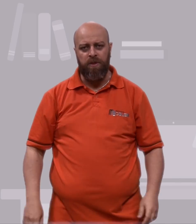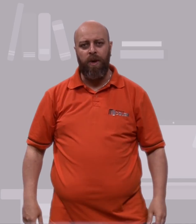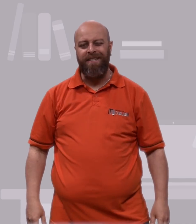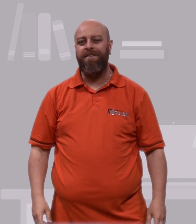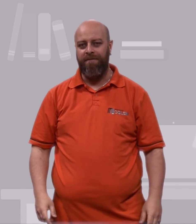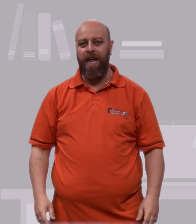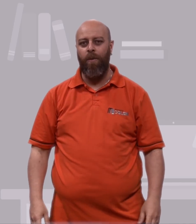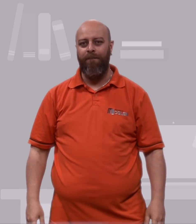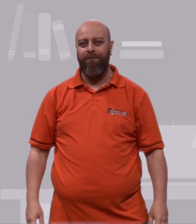pessoais. Valeu?